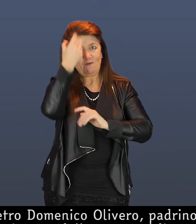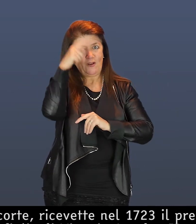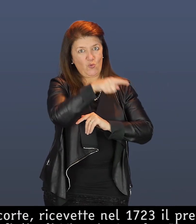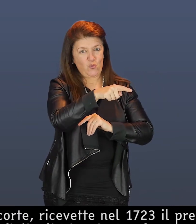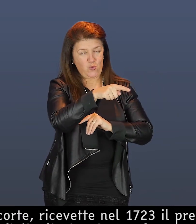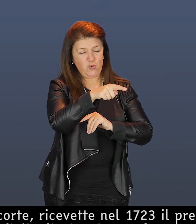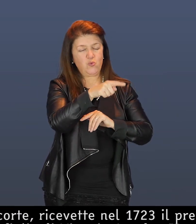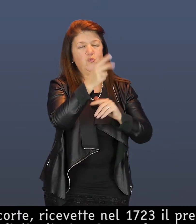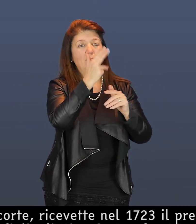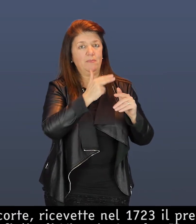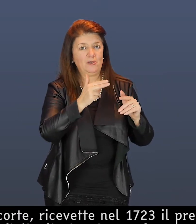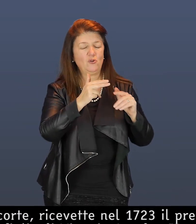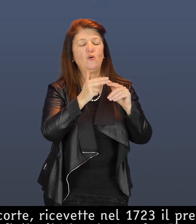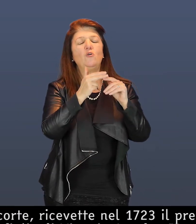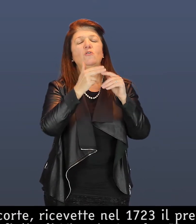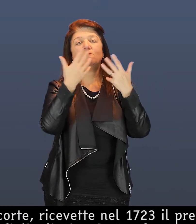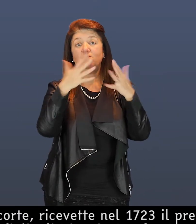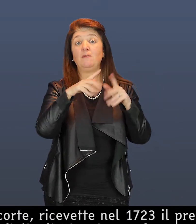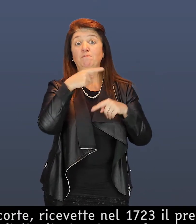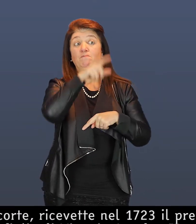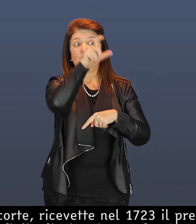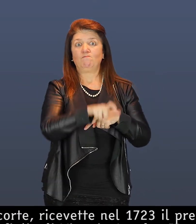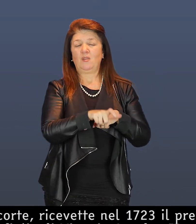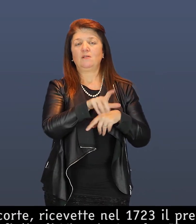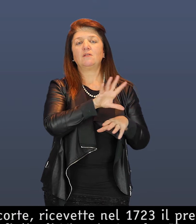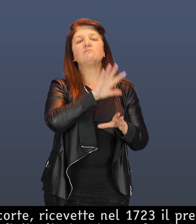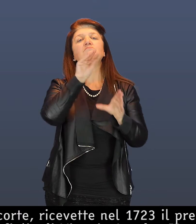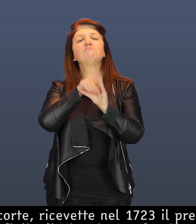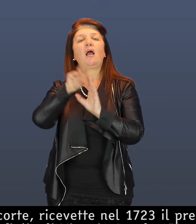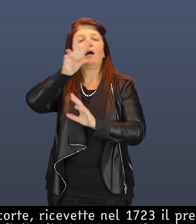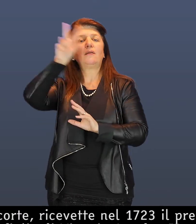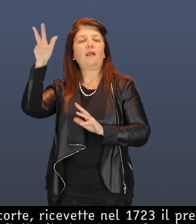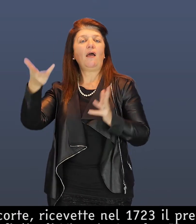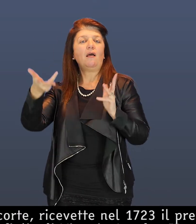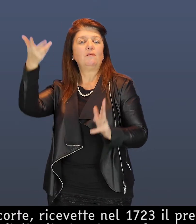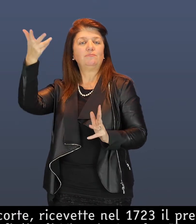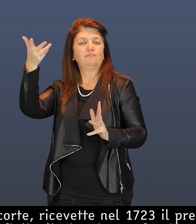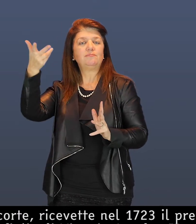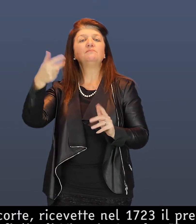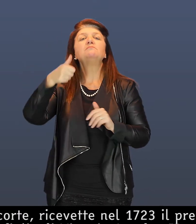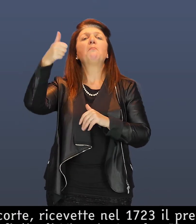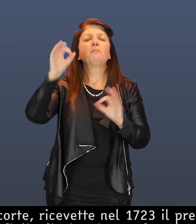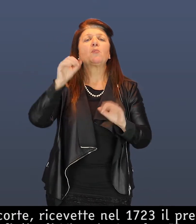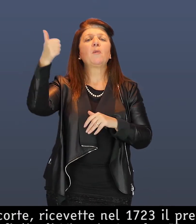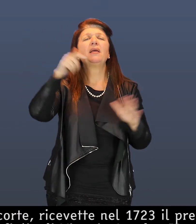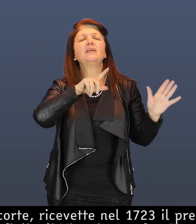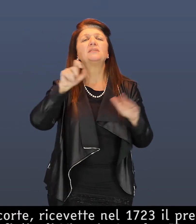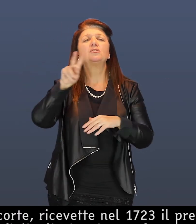Ben introdotto a corte, ricevette nel 1723 il prestigioso incarico